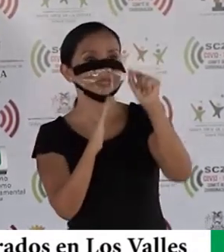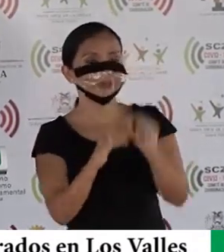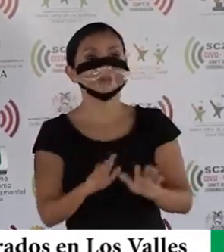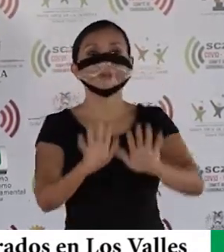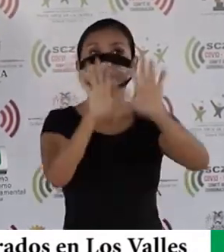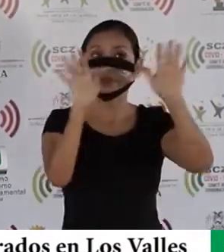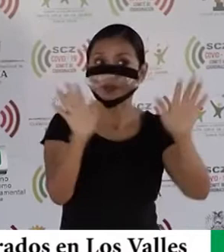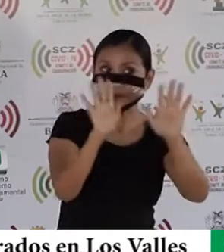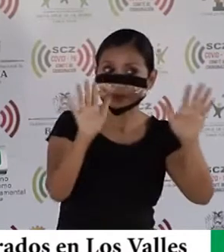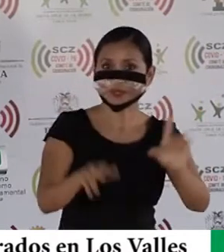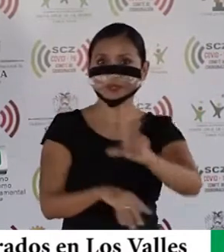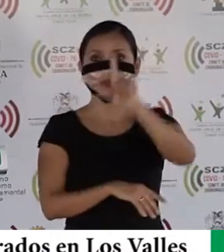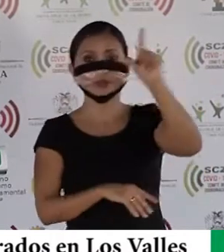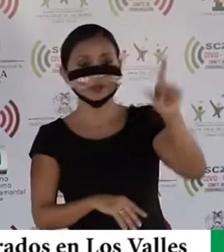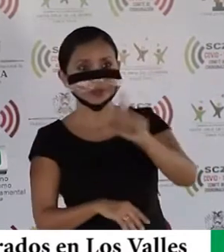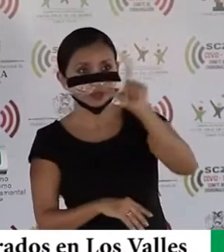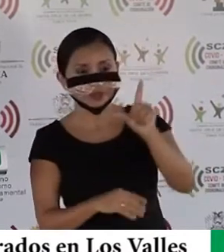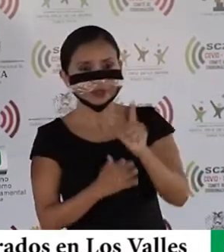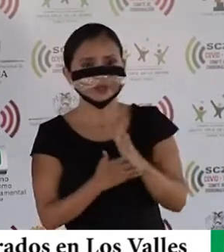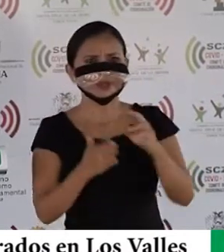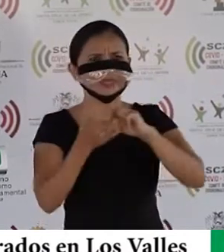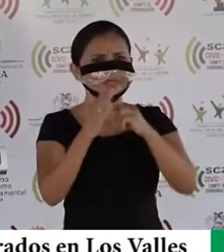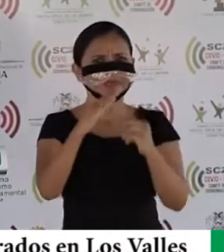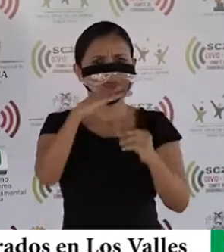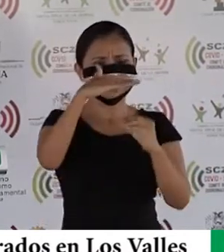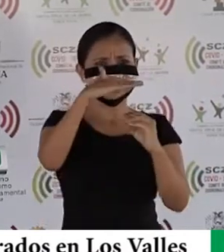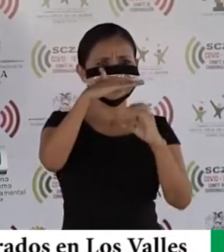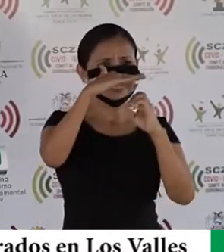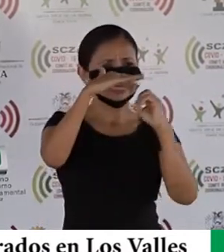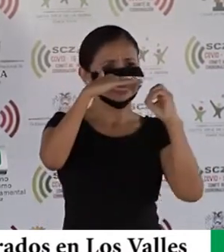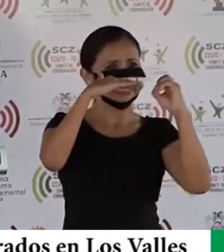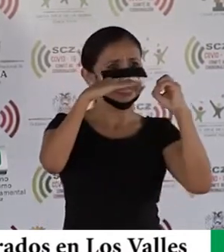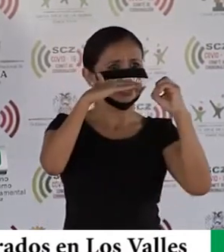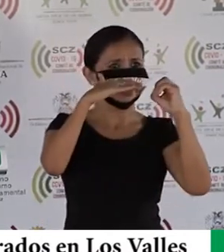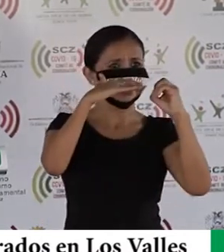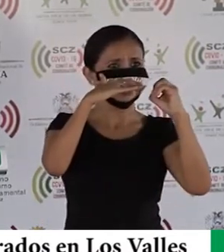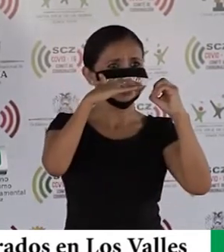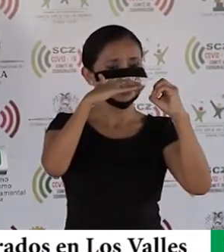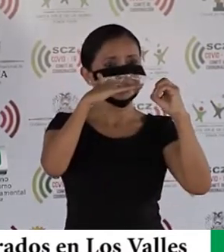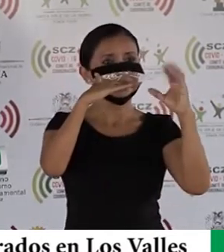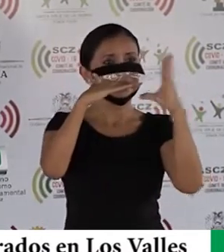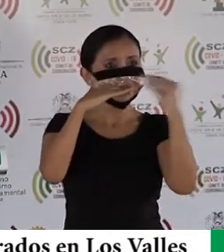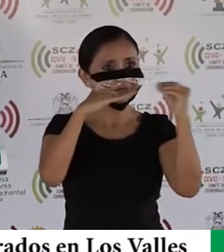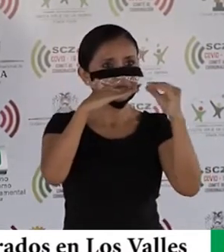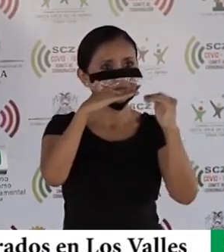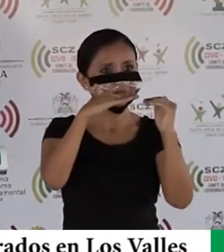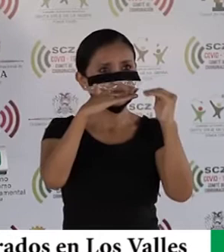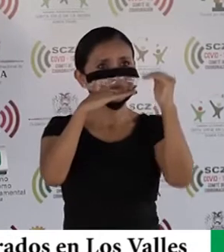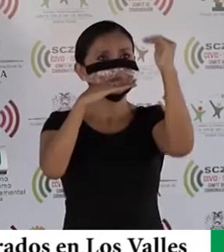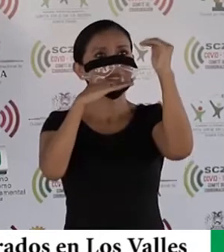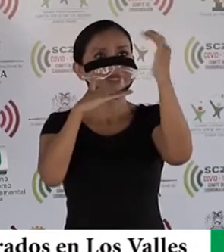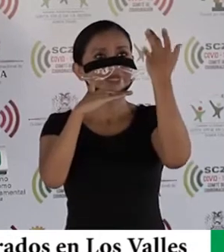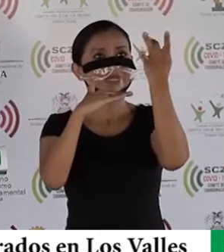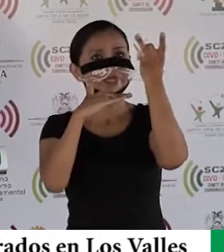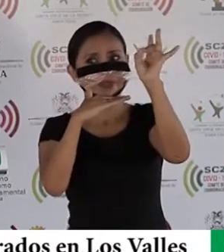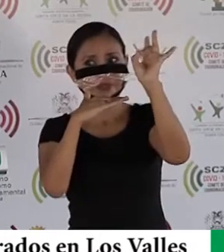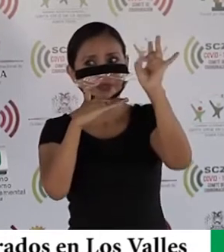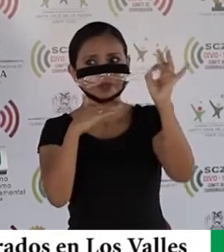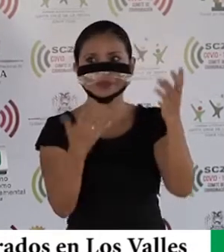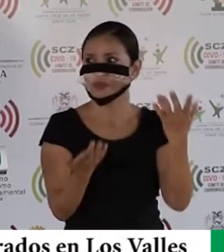lunes, 0 grados la mínima y 18 la máxima.